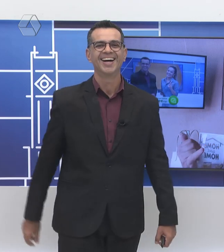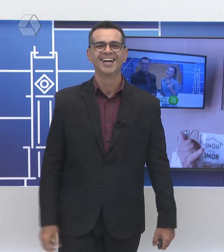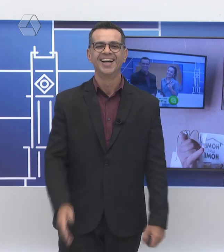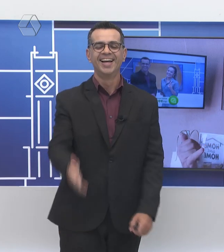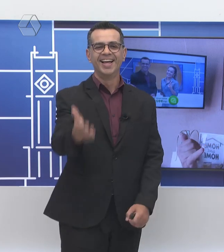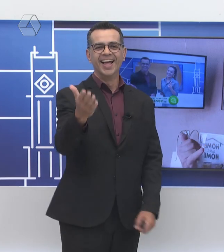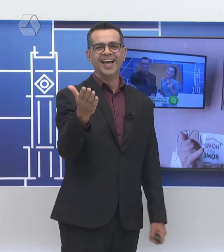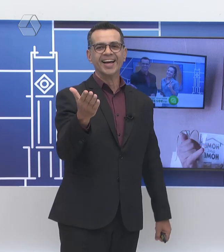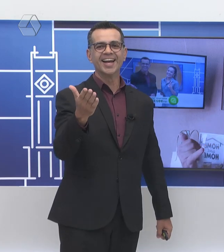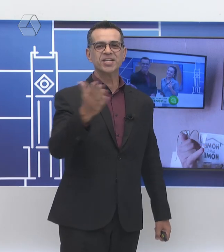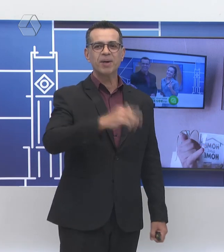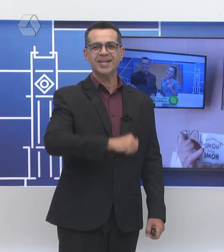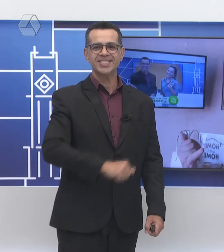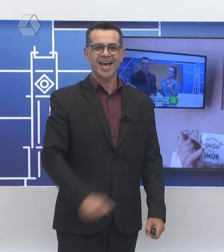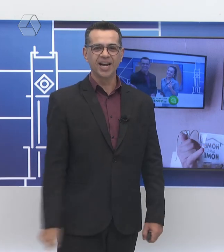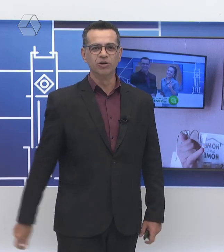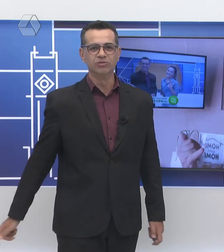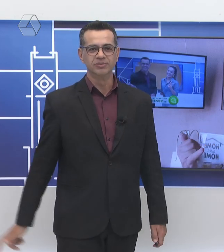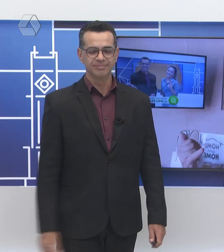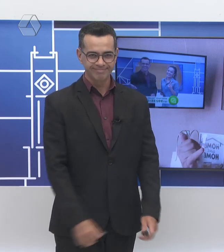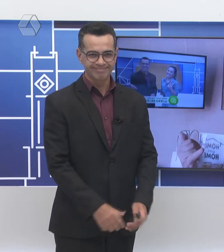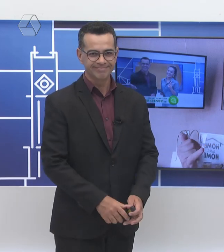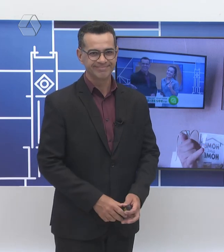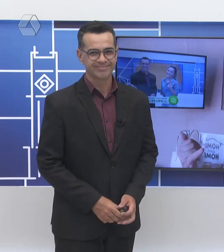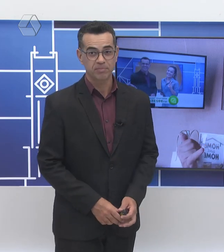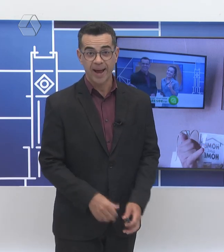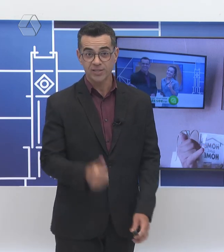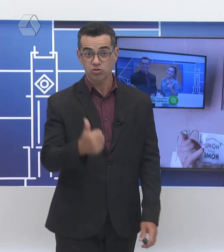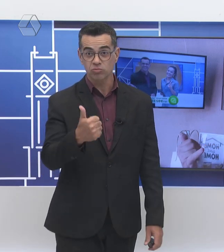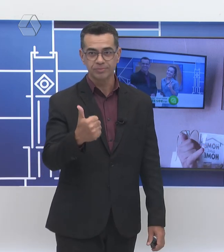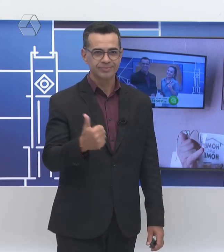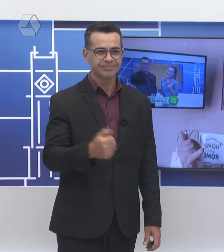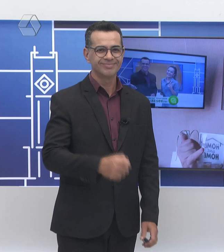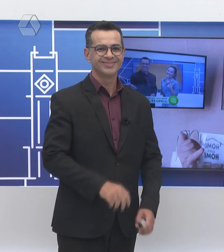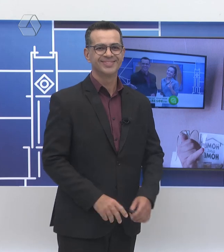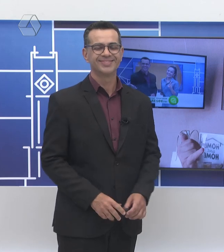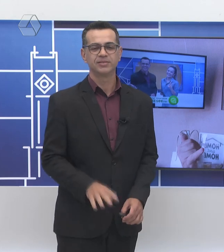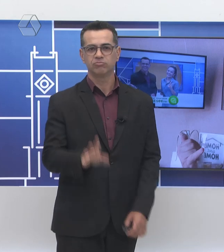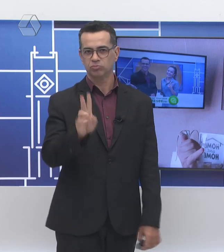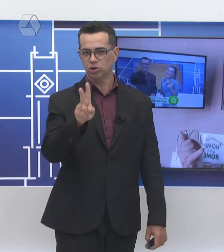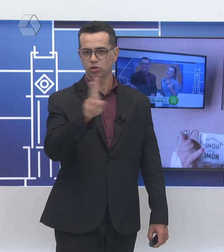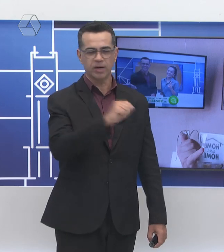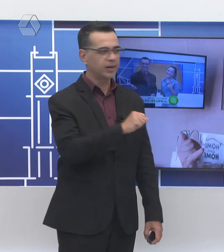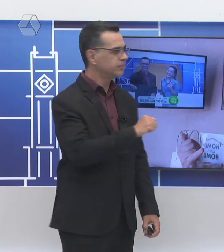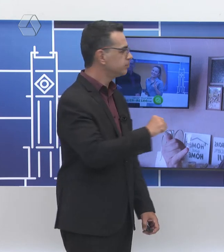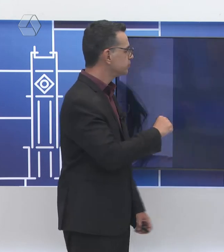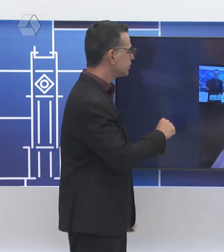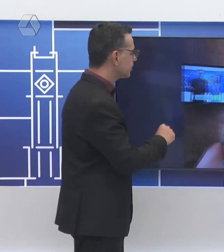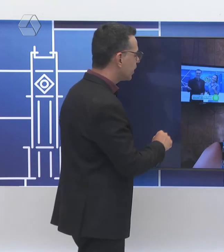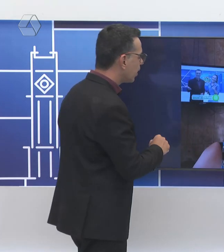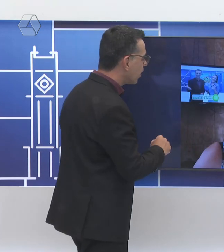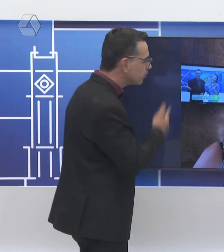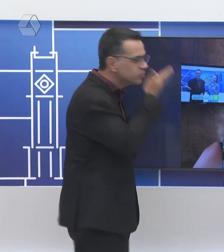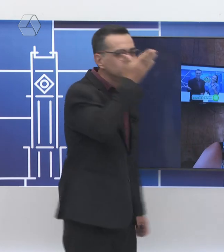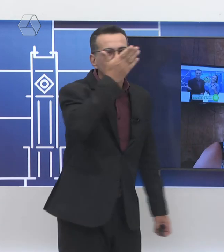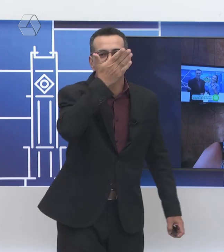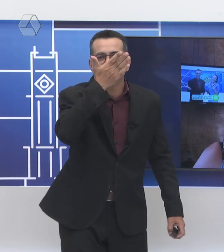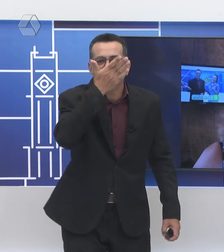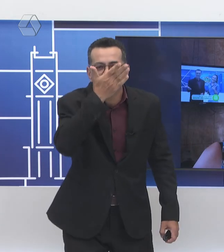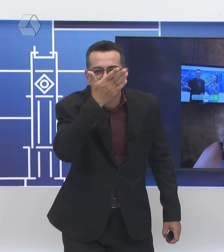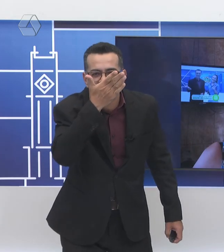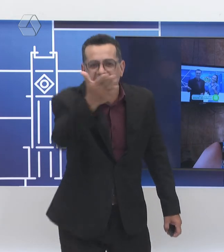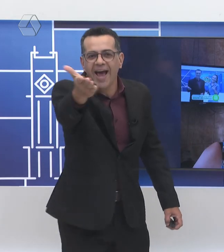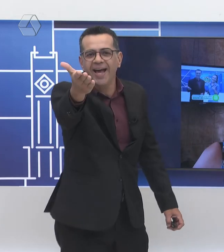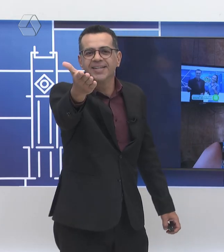as nossas programações, todos os dias. Marcelo. Marcelo, um abraço para você, boa semana, viu? Show de bola. Olha ela.